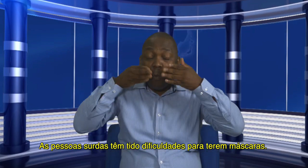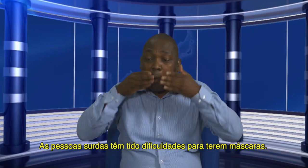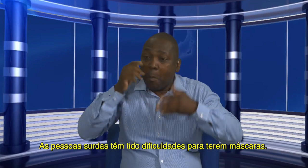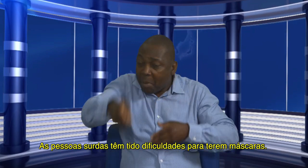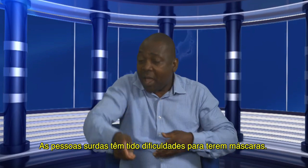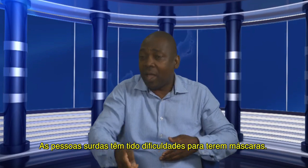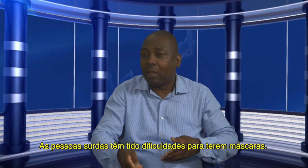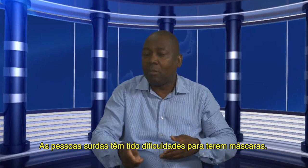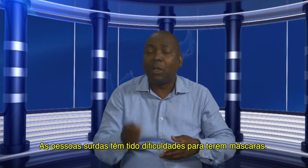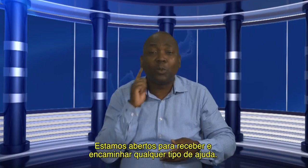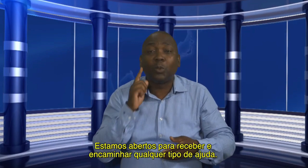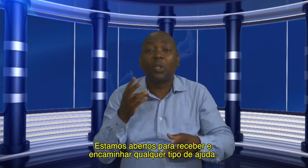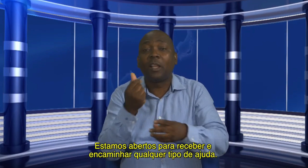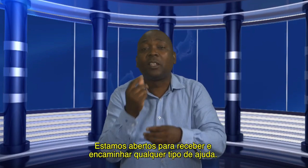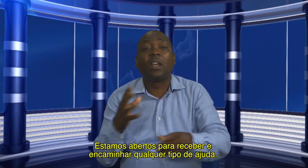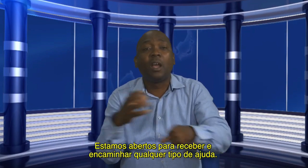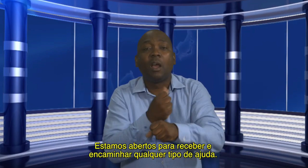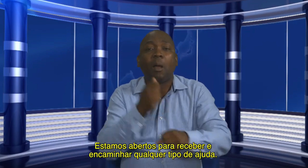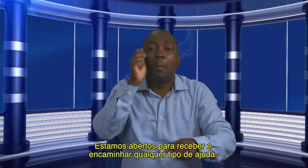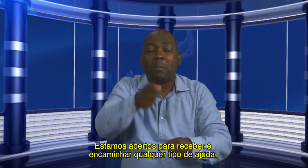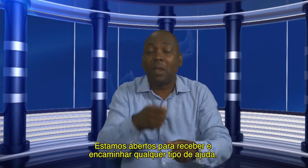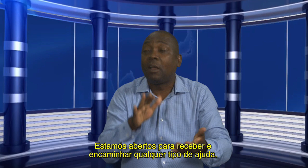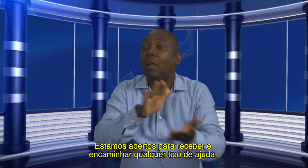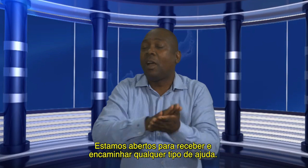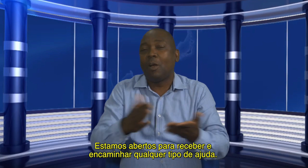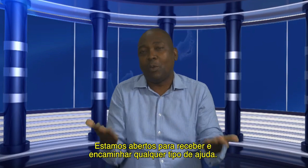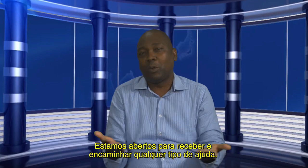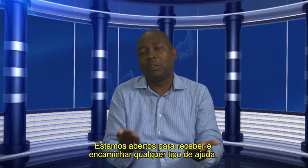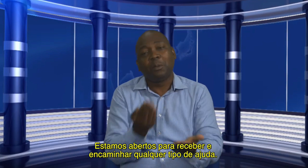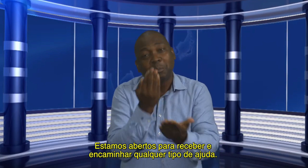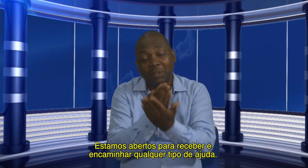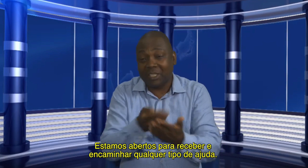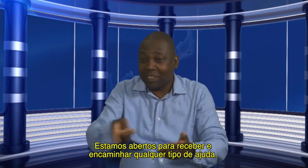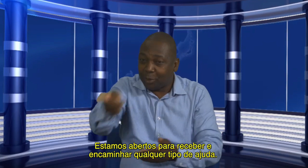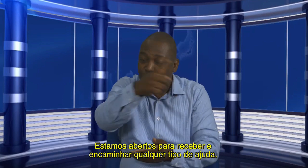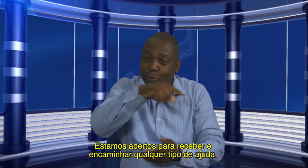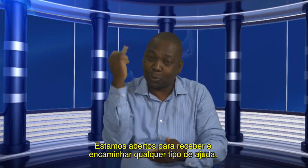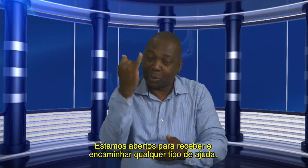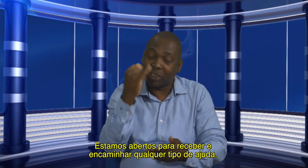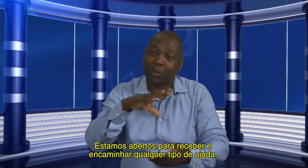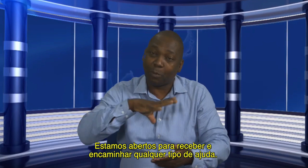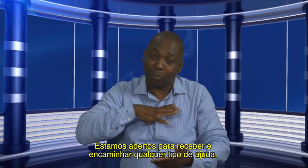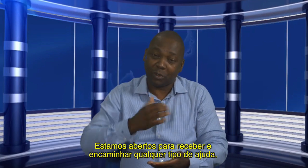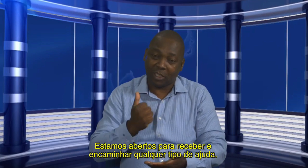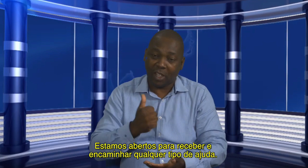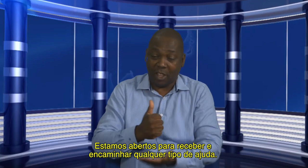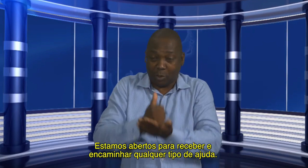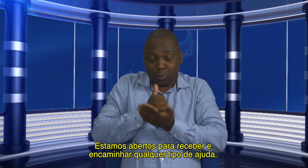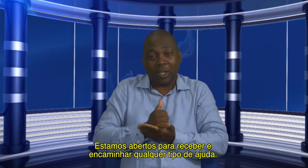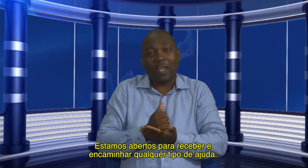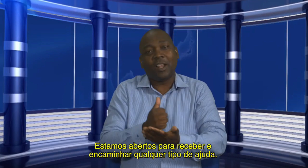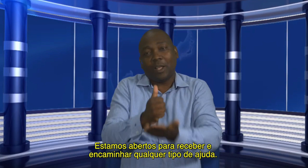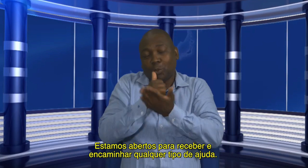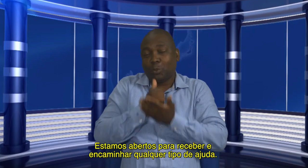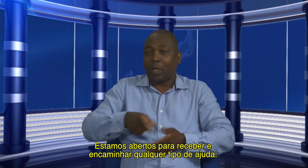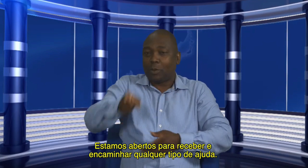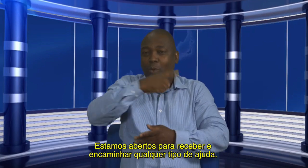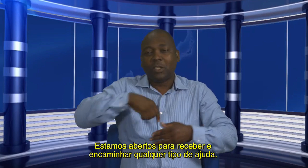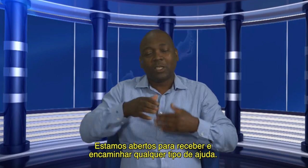máscara, e os familiares não têm apoiado e a falta de dinheiro também contribuiu. Então, assim, existir uma instituição pode